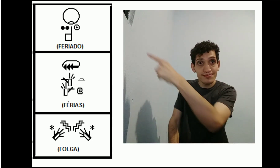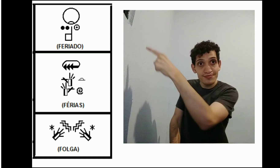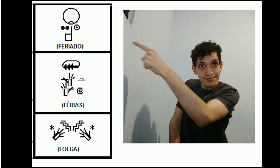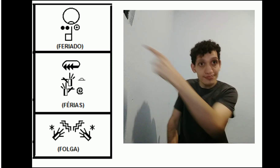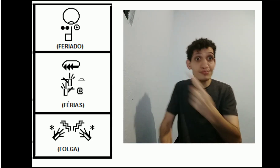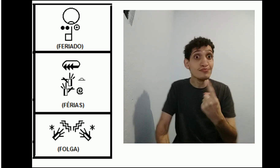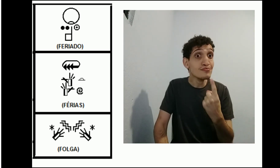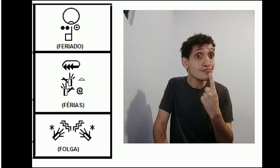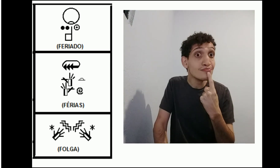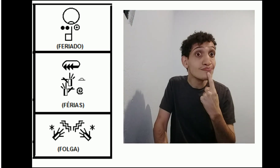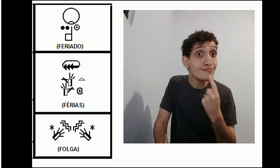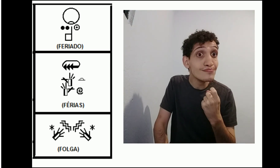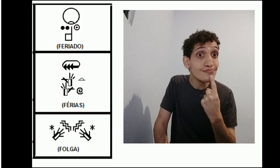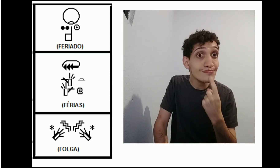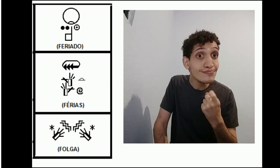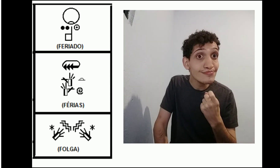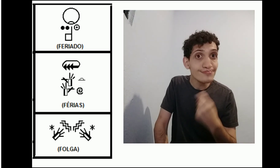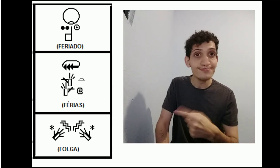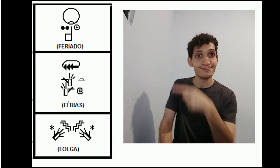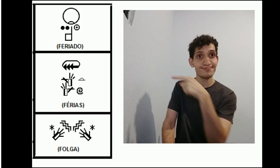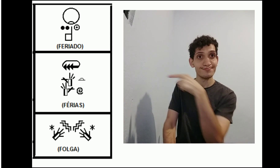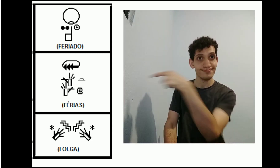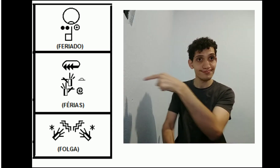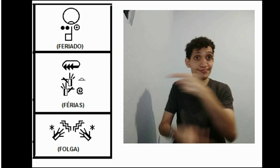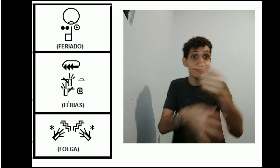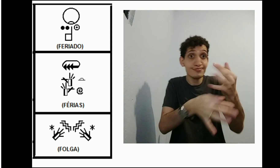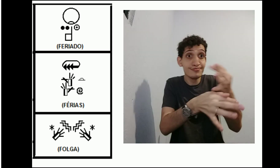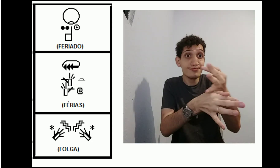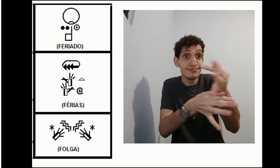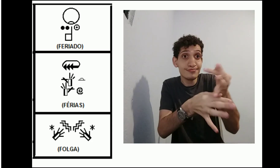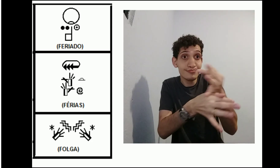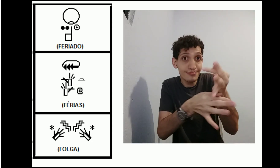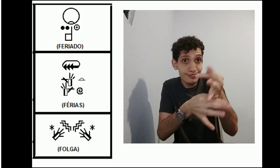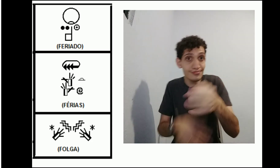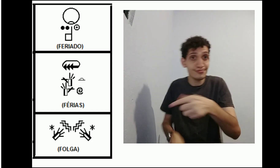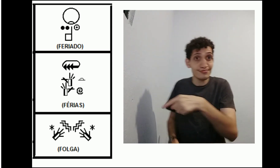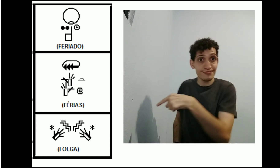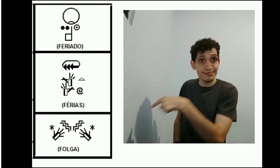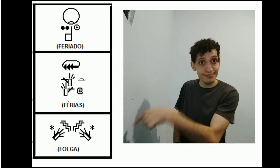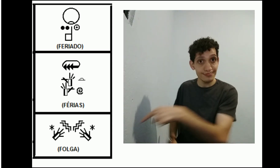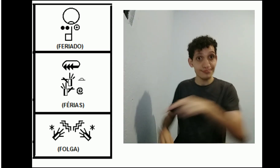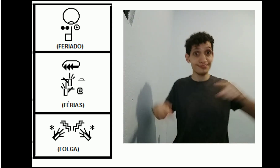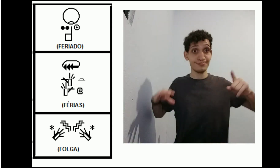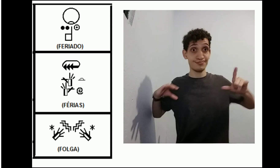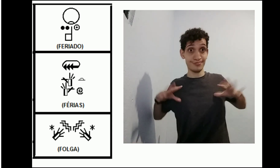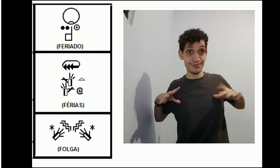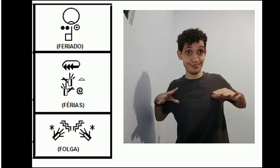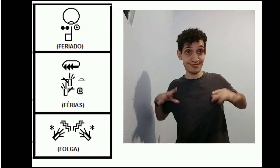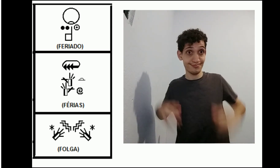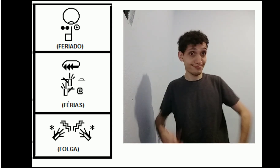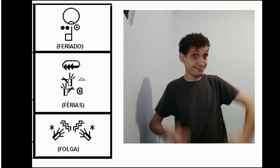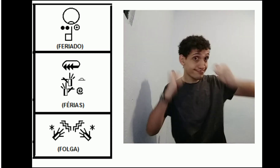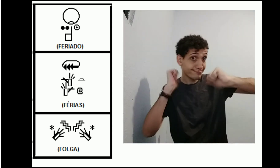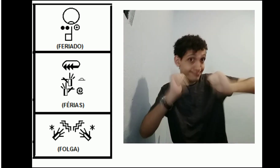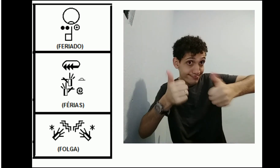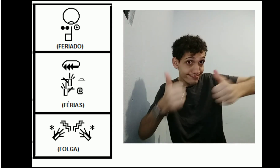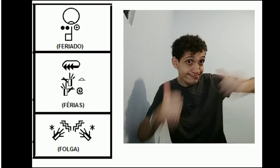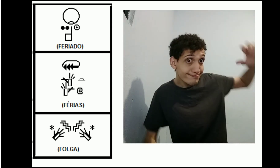resumo, ó. Esse é periado. Isso aqui é perias. E isso daqui é polga. Tá bom?